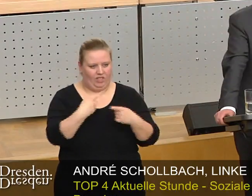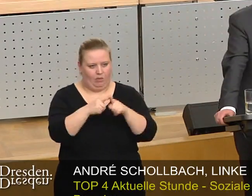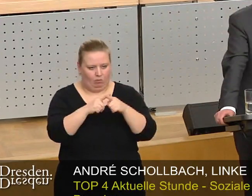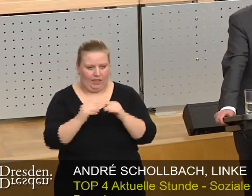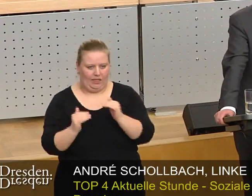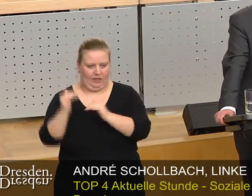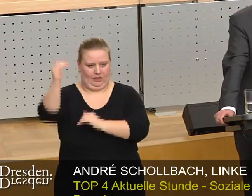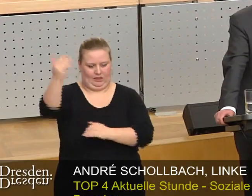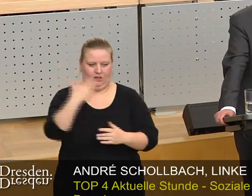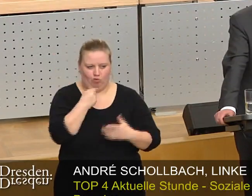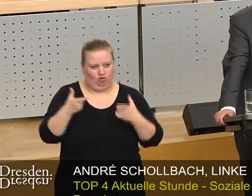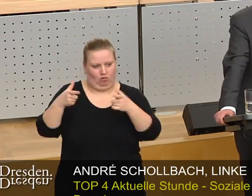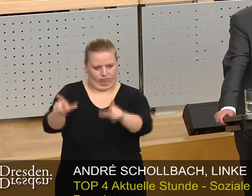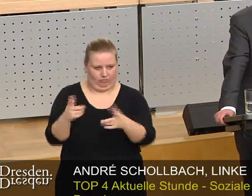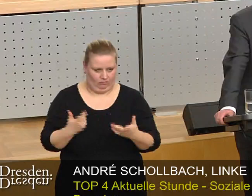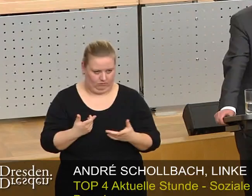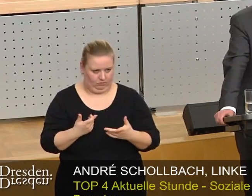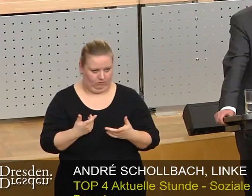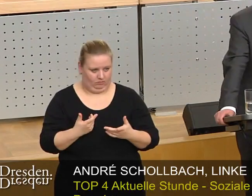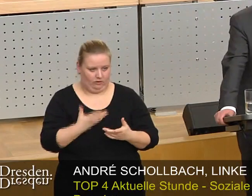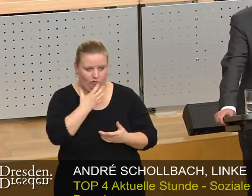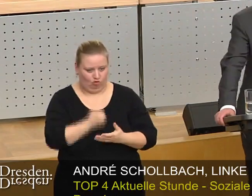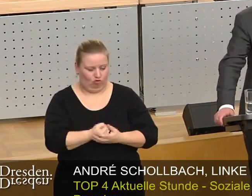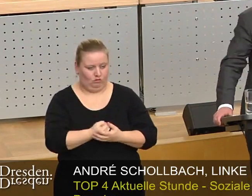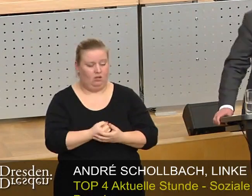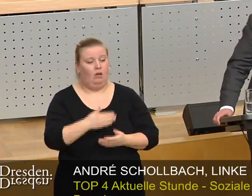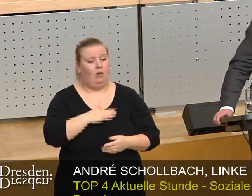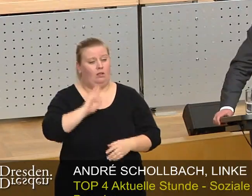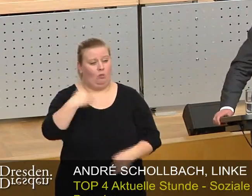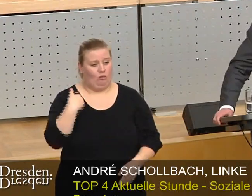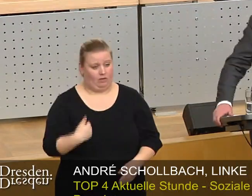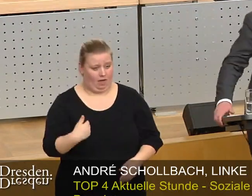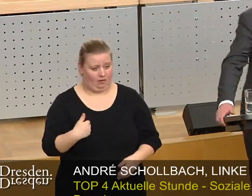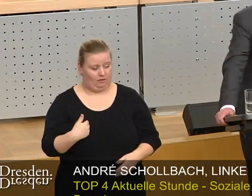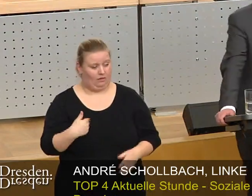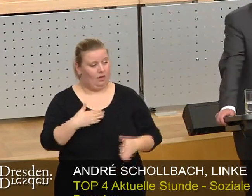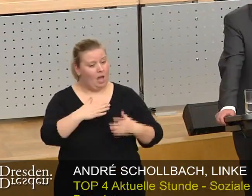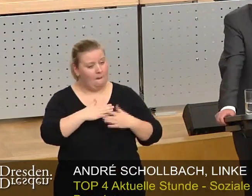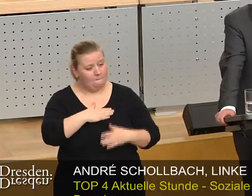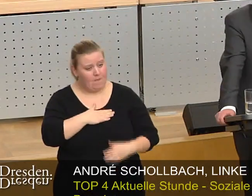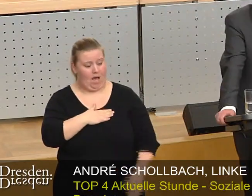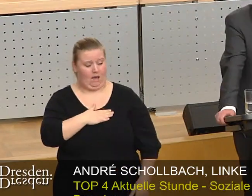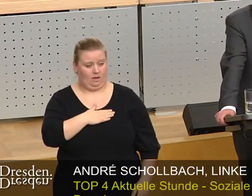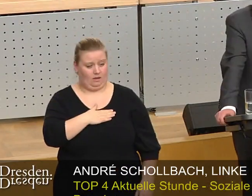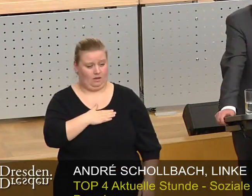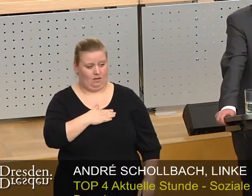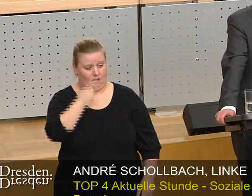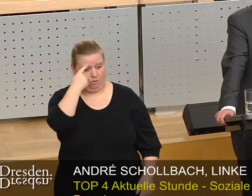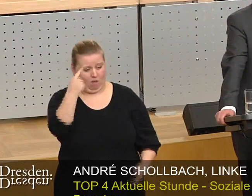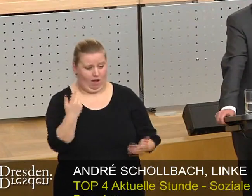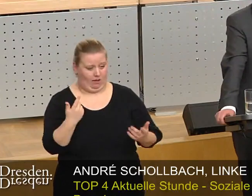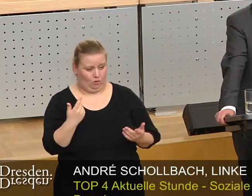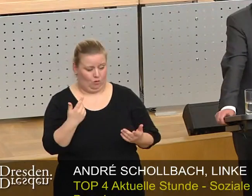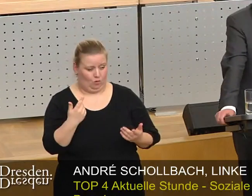Mieten und zunehmende Wohnungsknappheit. Meine Damen und Herren, nach meiner Einschätzung gibt es nur